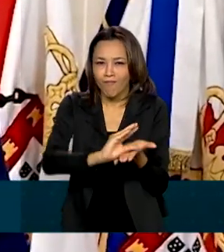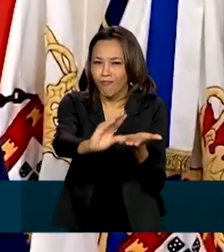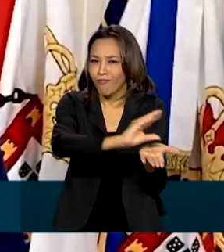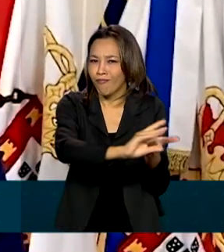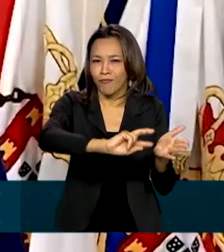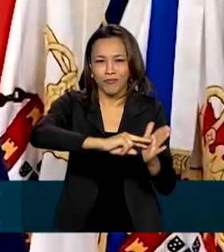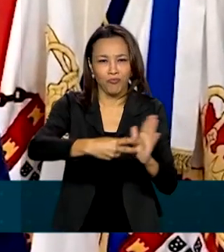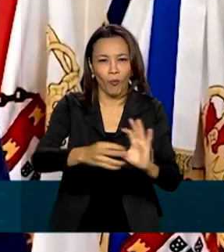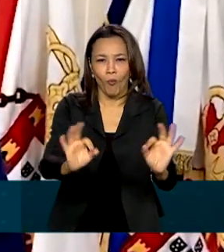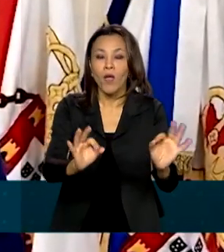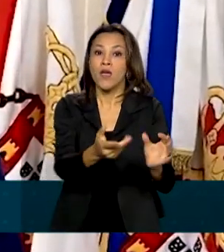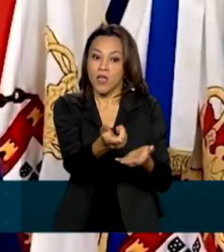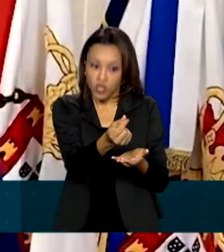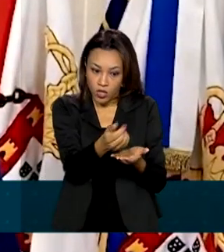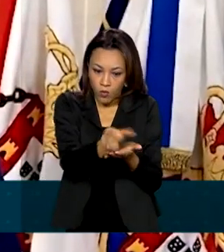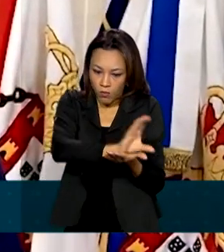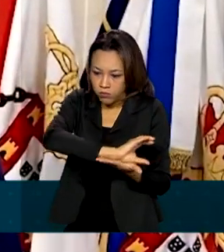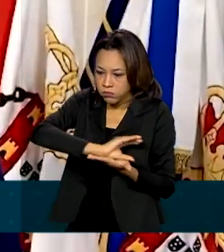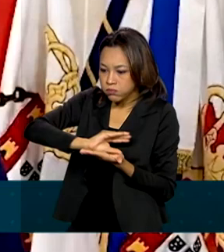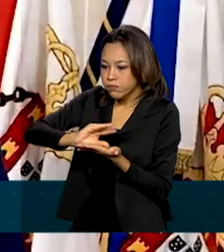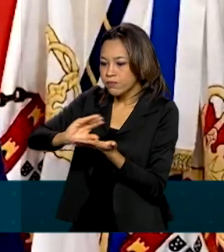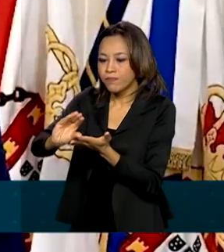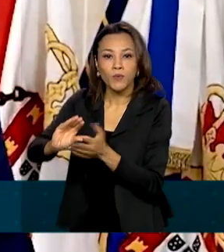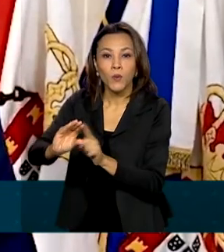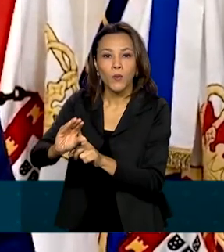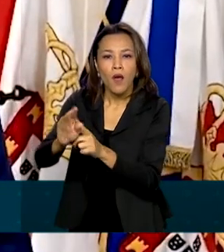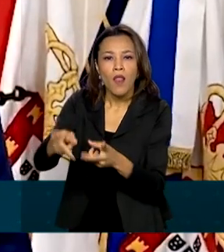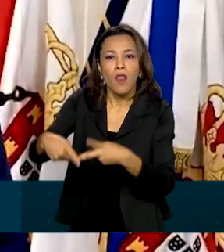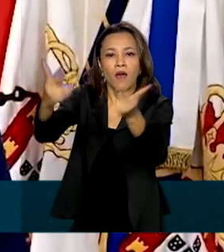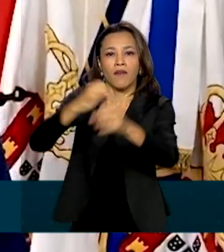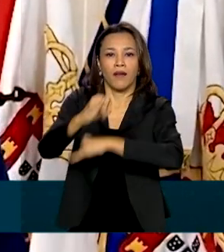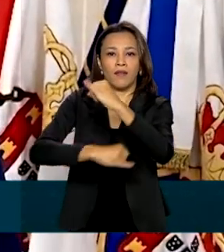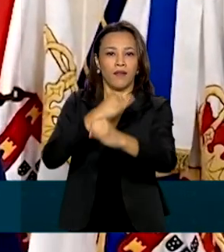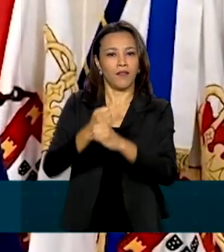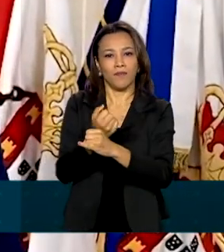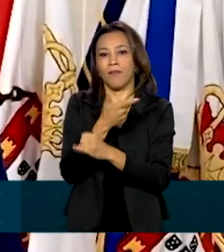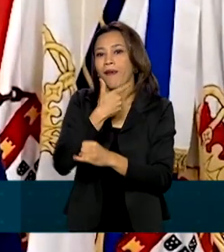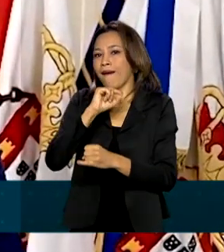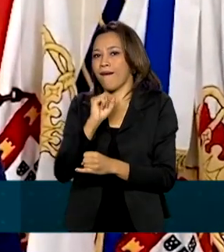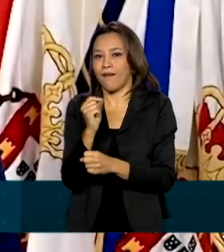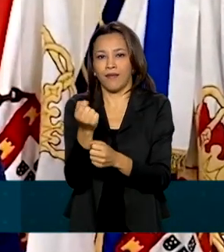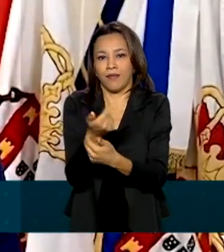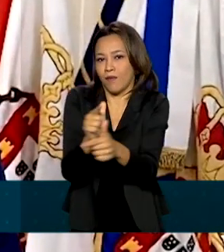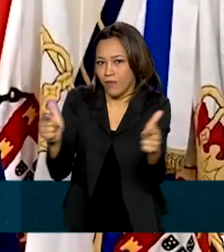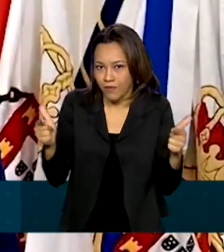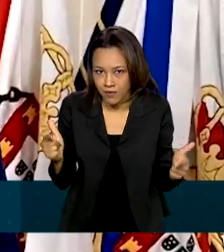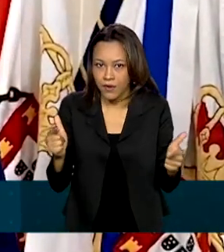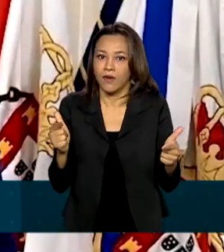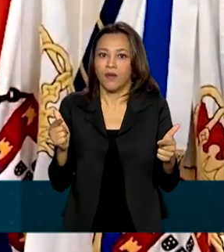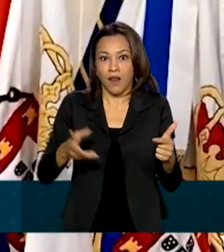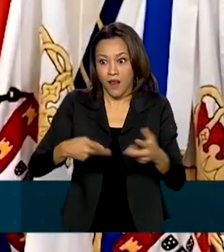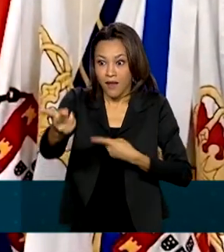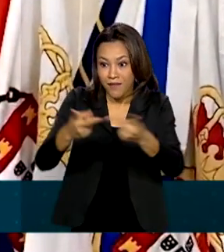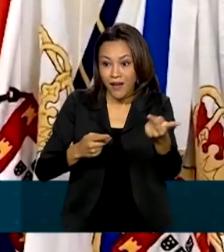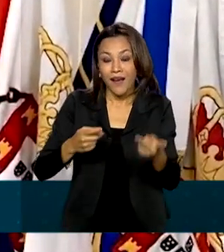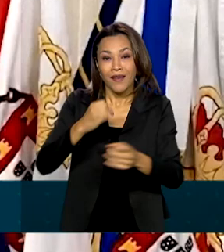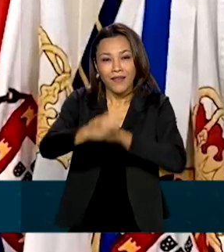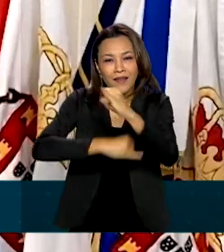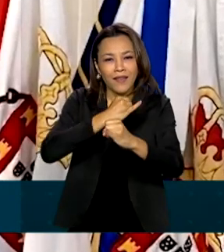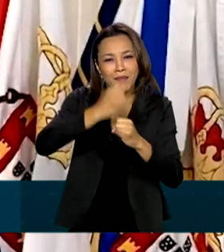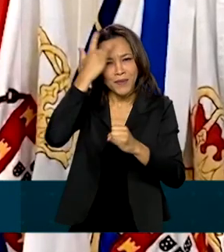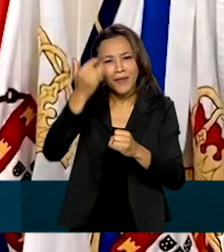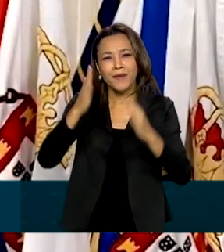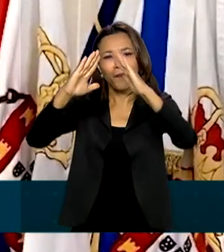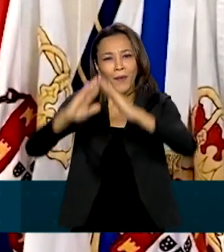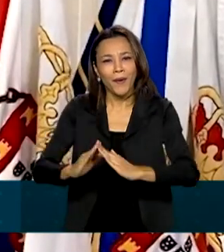esses recursos irão agora para levar internet para quem não tem. Para levar internet para o homem do campo, conectividade